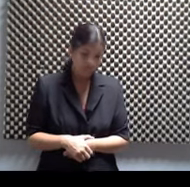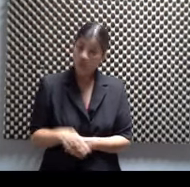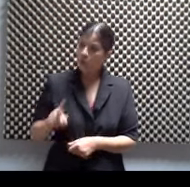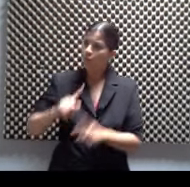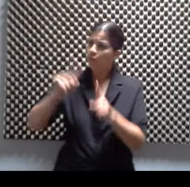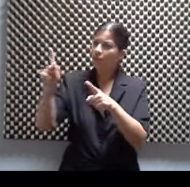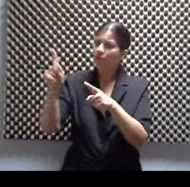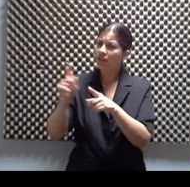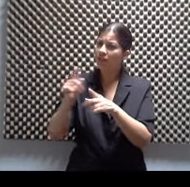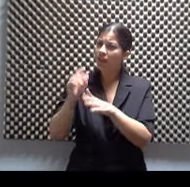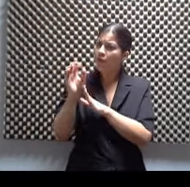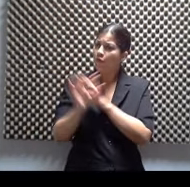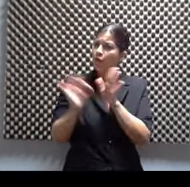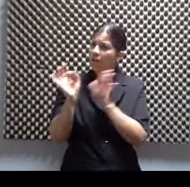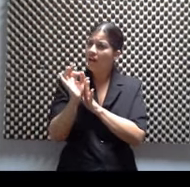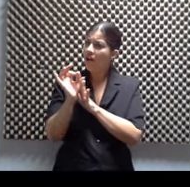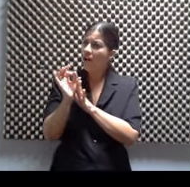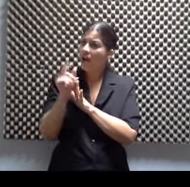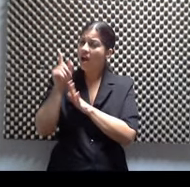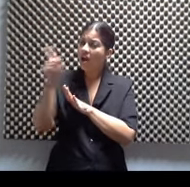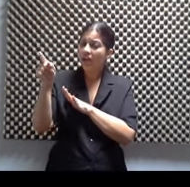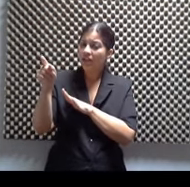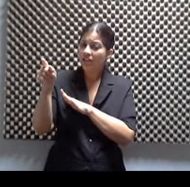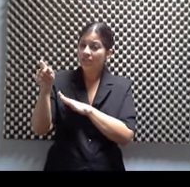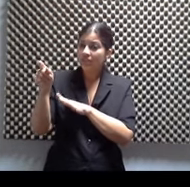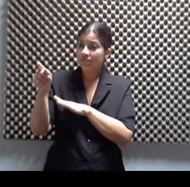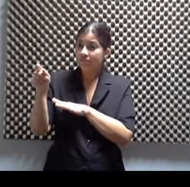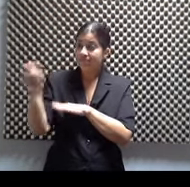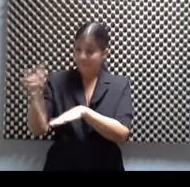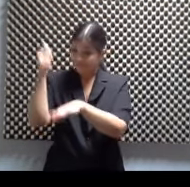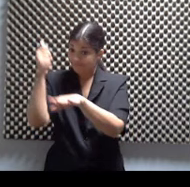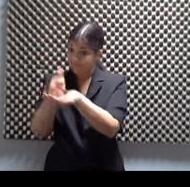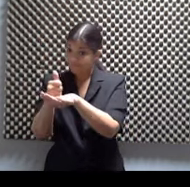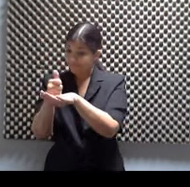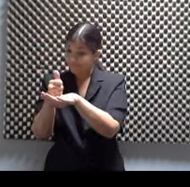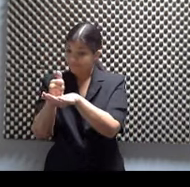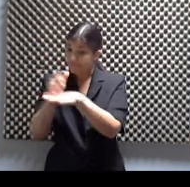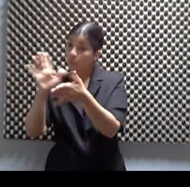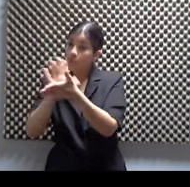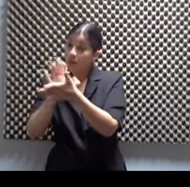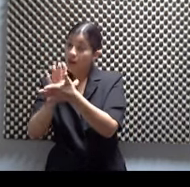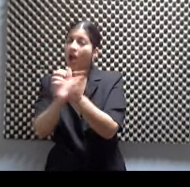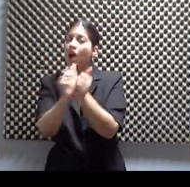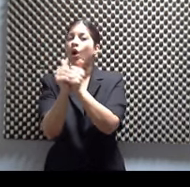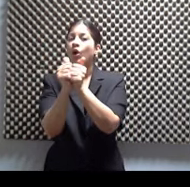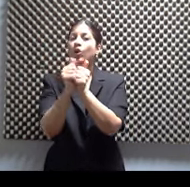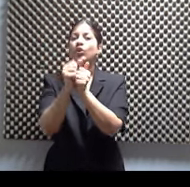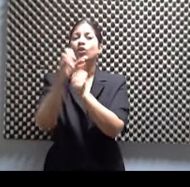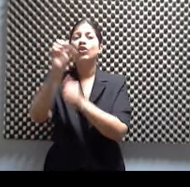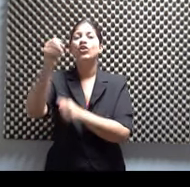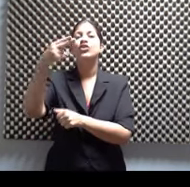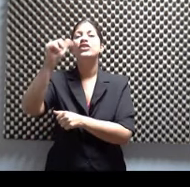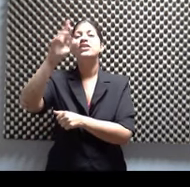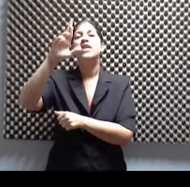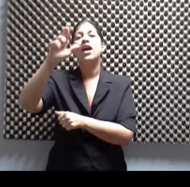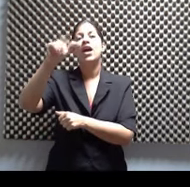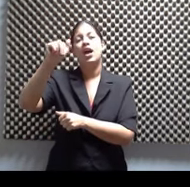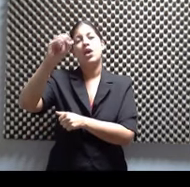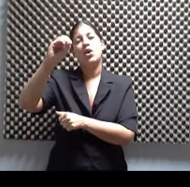tú estuviste allí una academia como tal, Con Sharon Riley. Con Sharon Riley. Y fue varios años, fueron... Fueron varios años, fueron